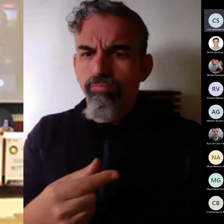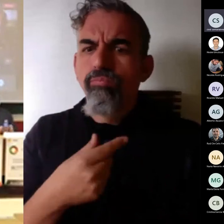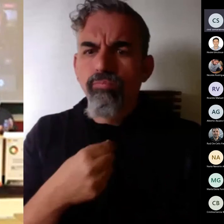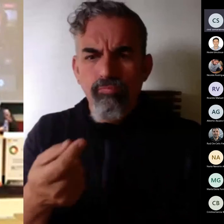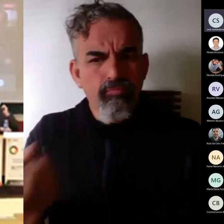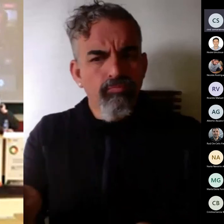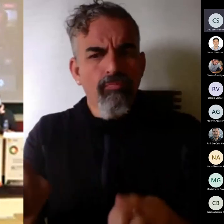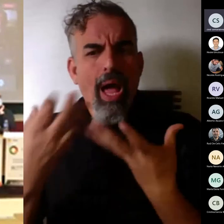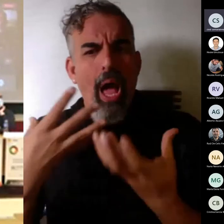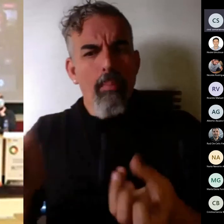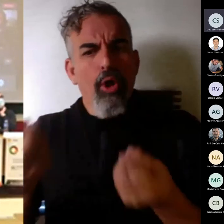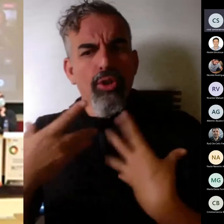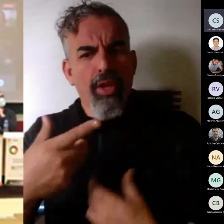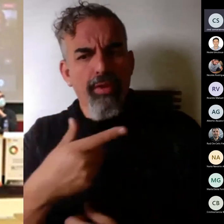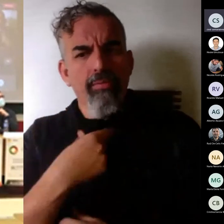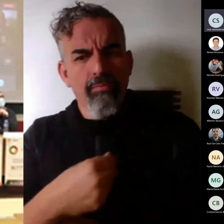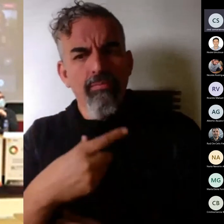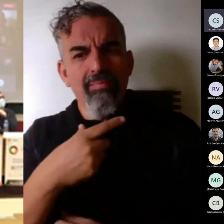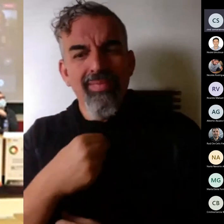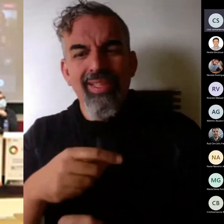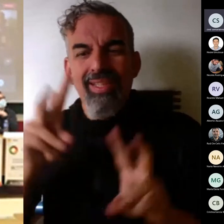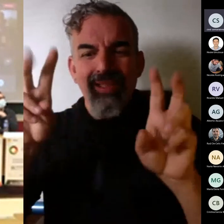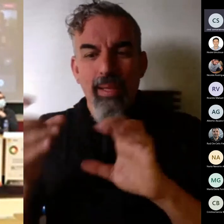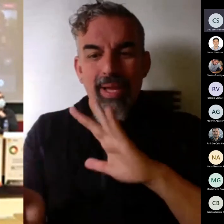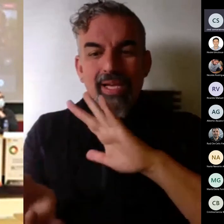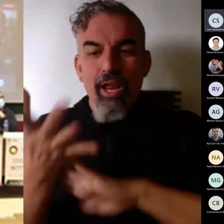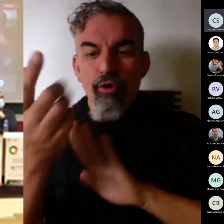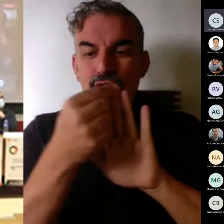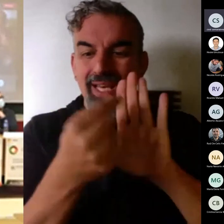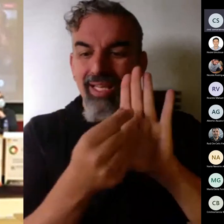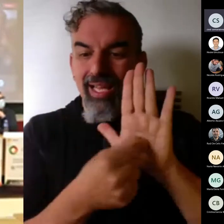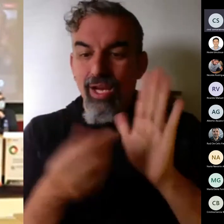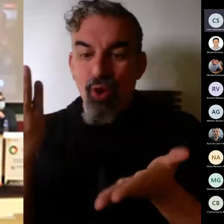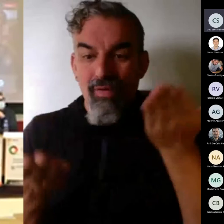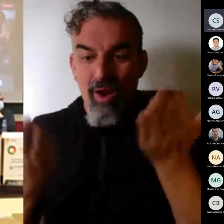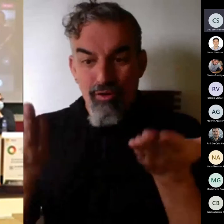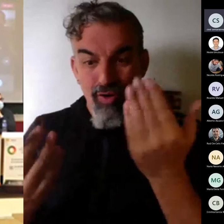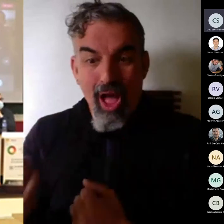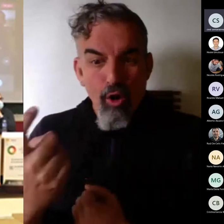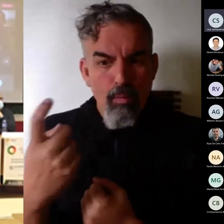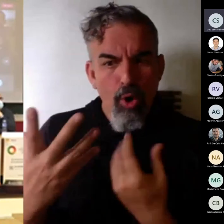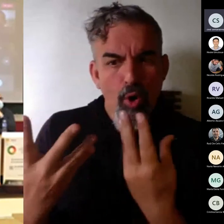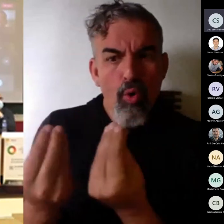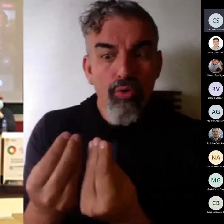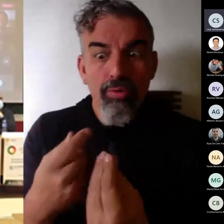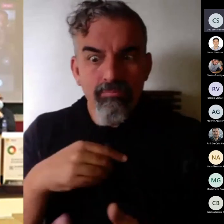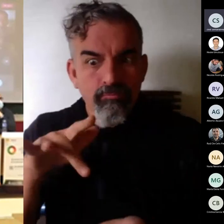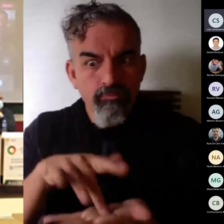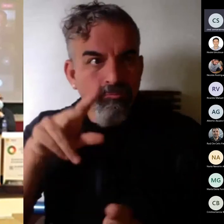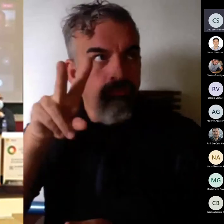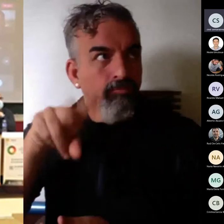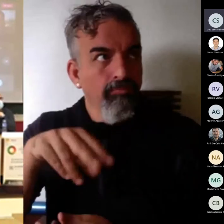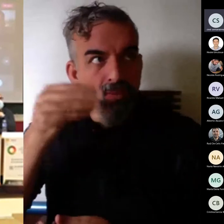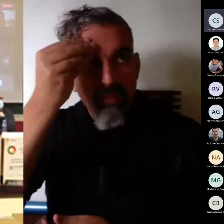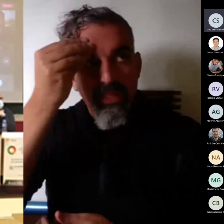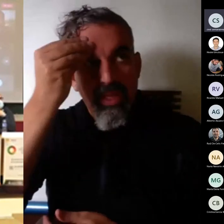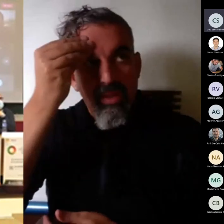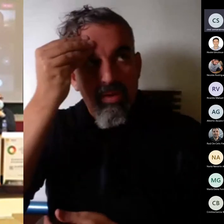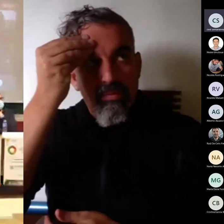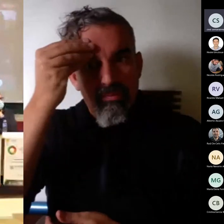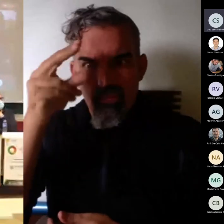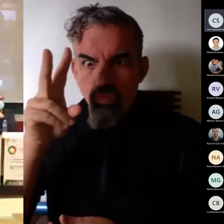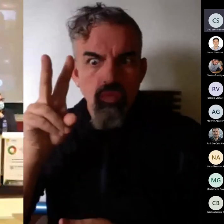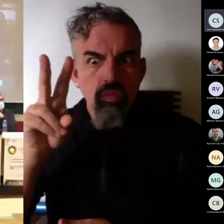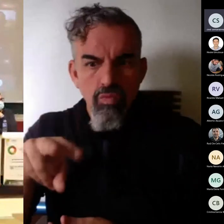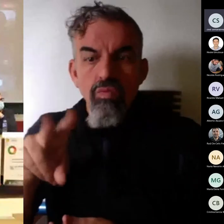hecho sobre la creación de criterios de evaluación con el alumno creo que es algo que yo nunca había pensado y